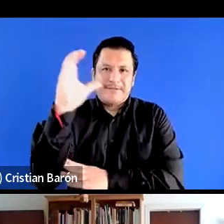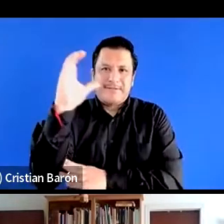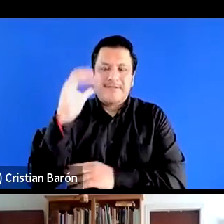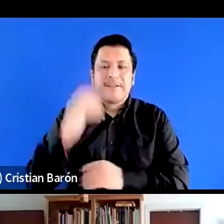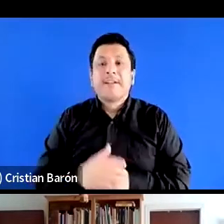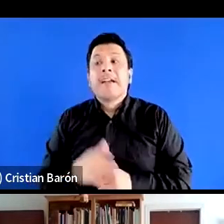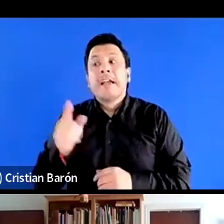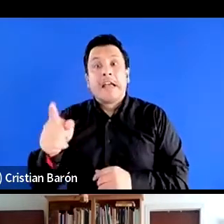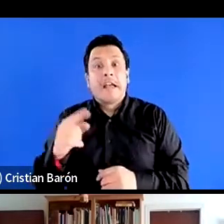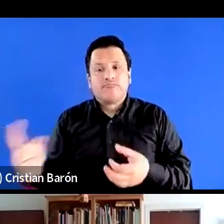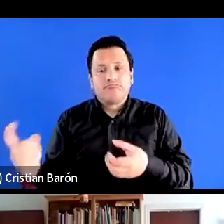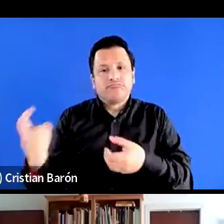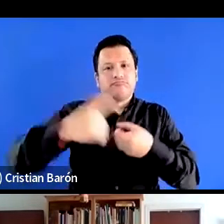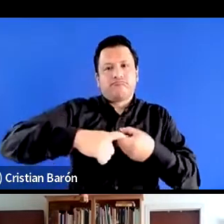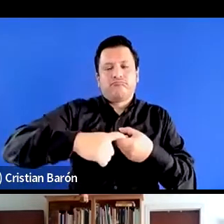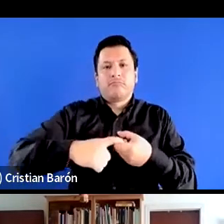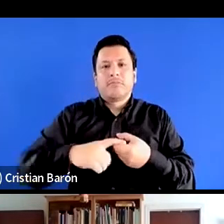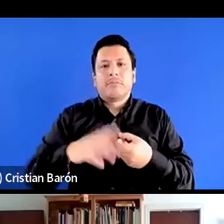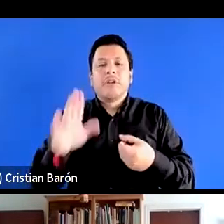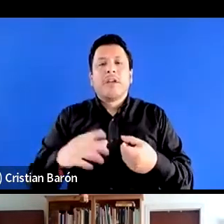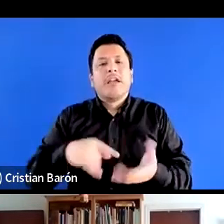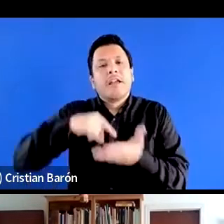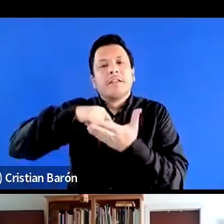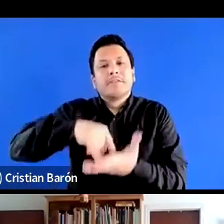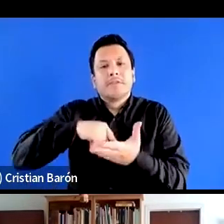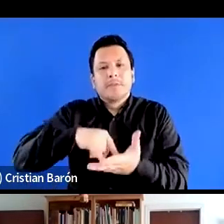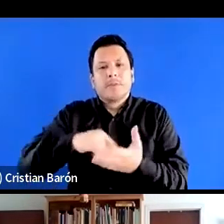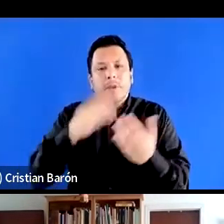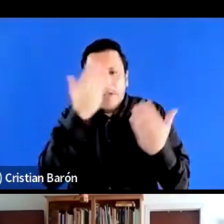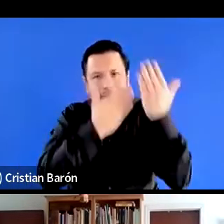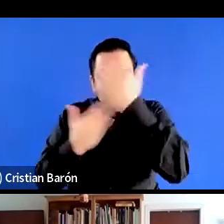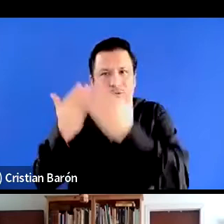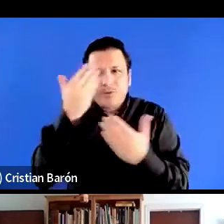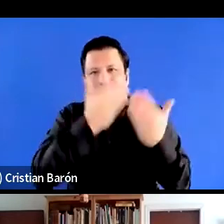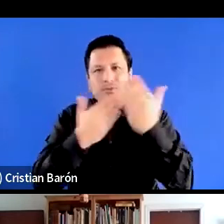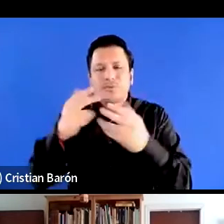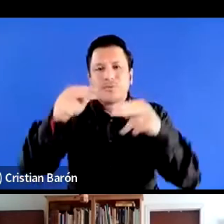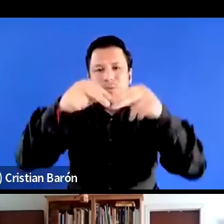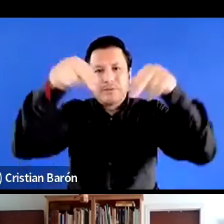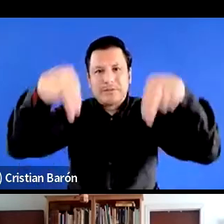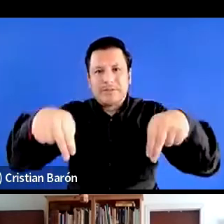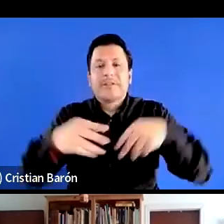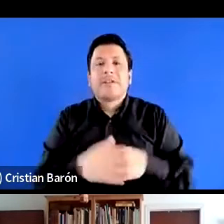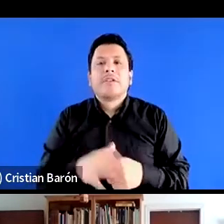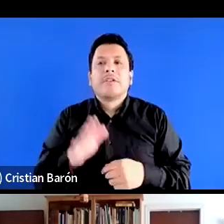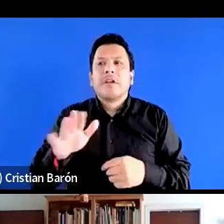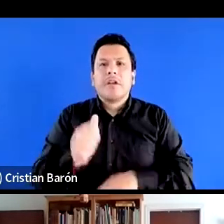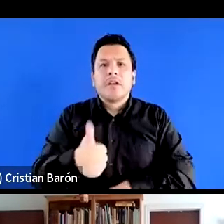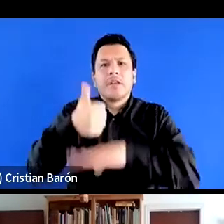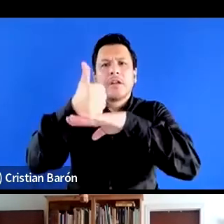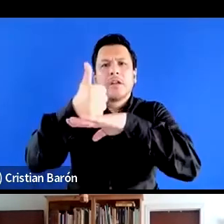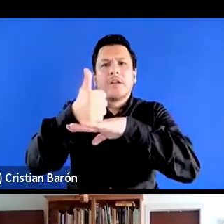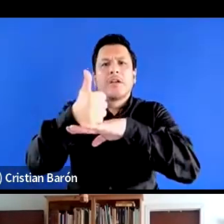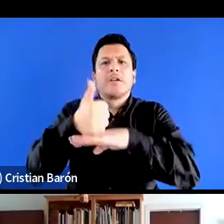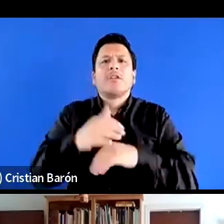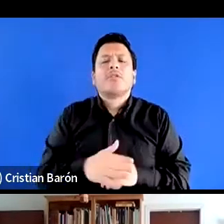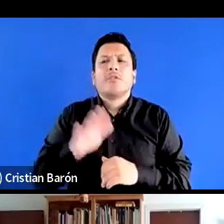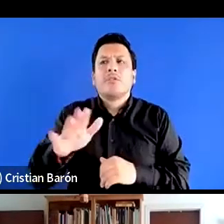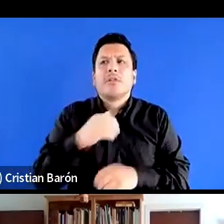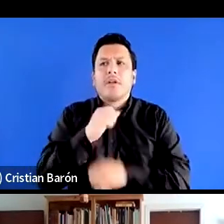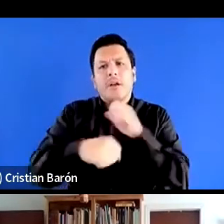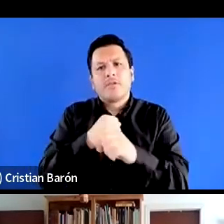adscrita actualmente a la Escuela de Estudios de Género, de la que ha sido directora en el año 2010, 2012